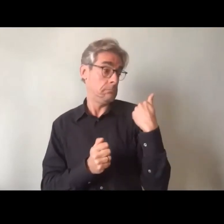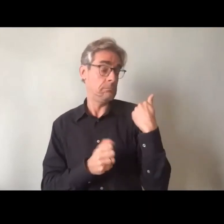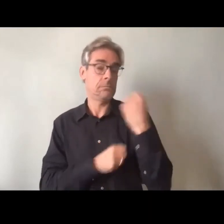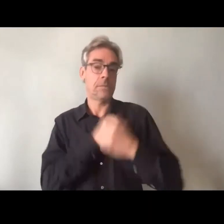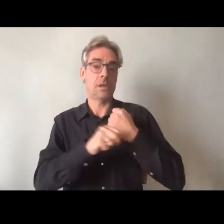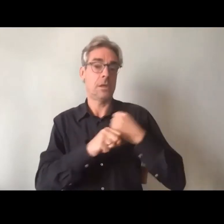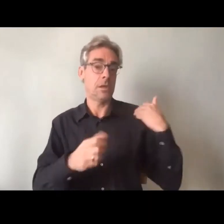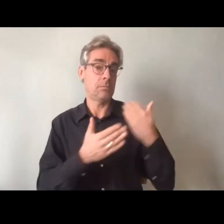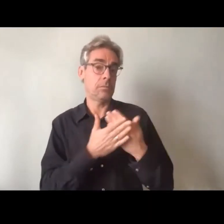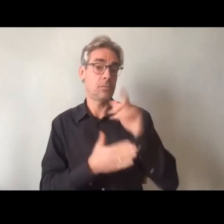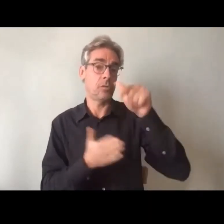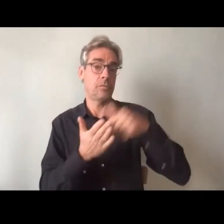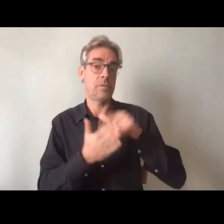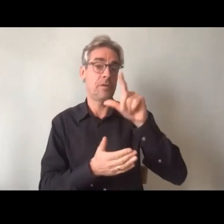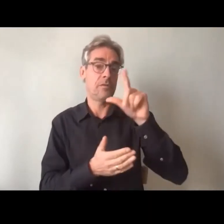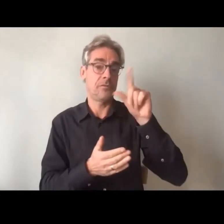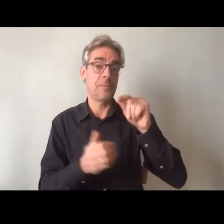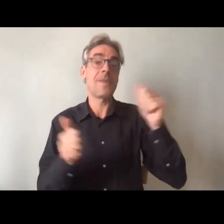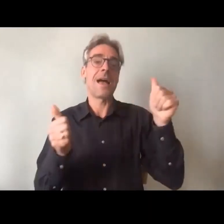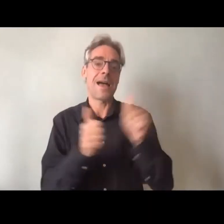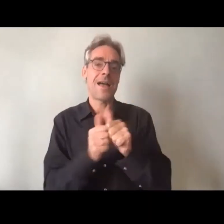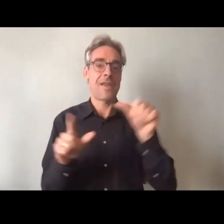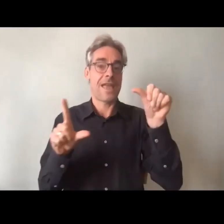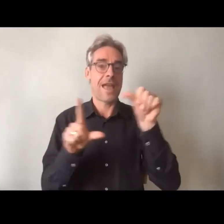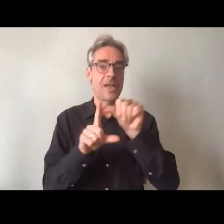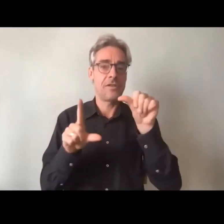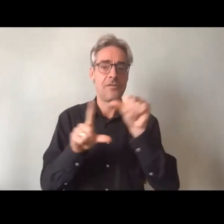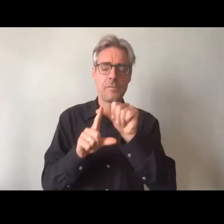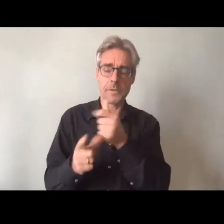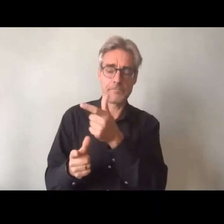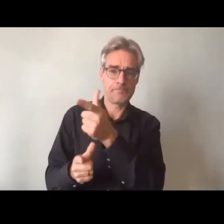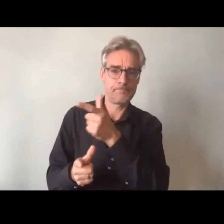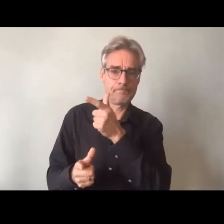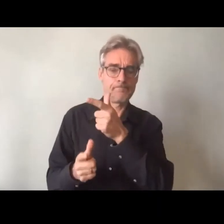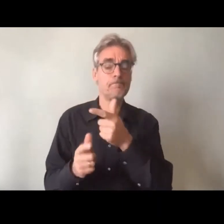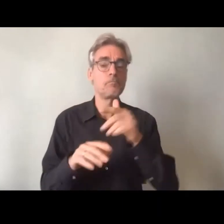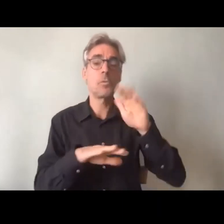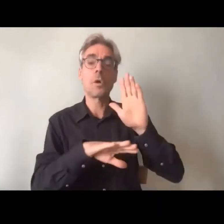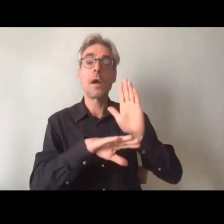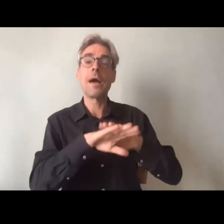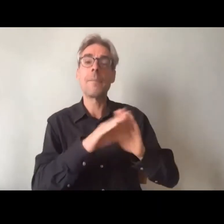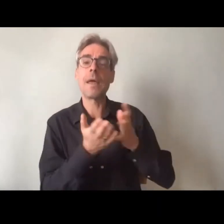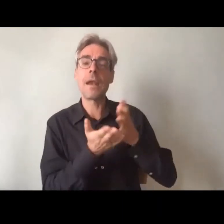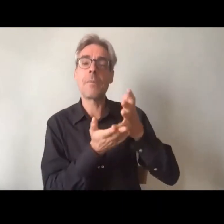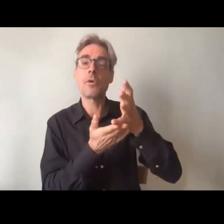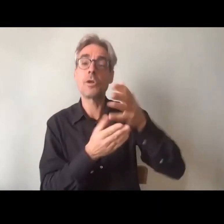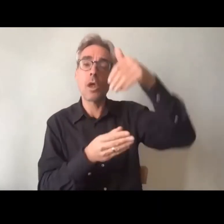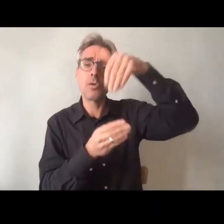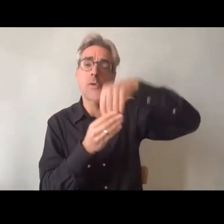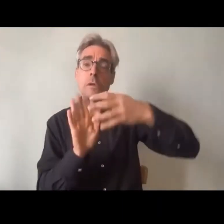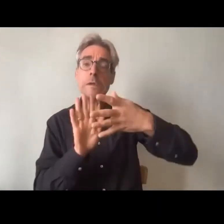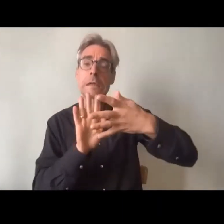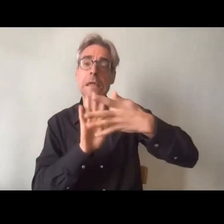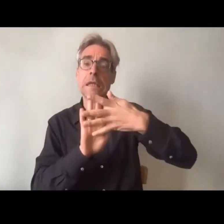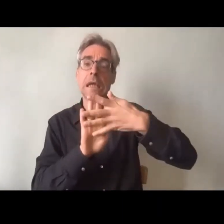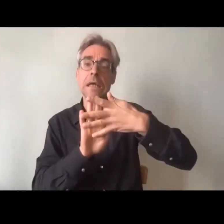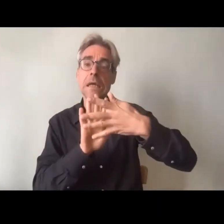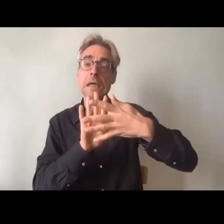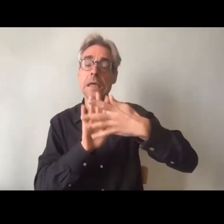lancé cette année avec la GFI, nous avons des critères en fait qui permettent